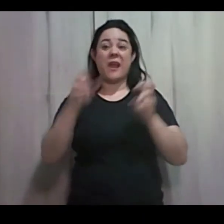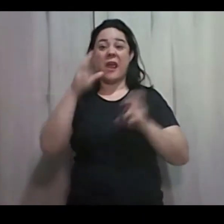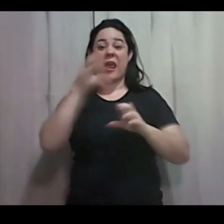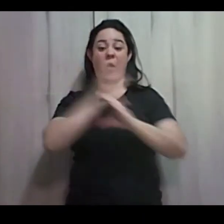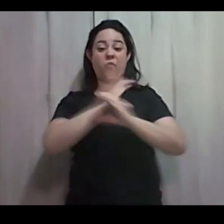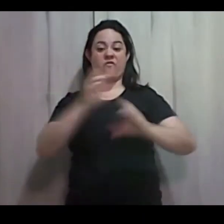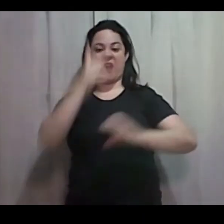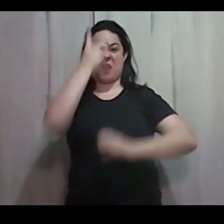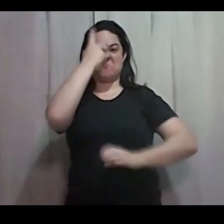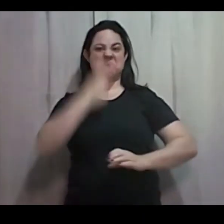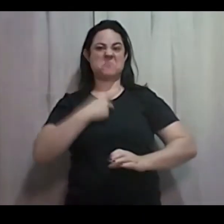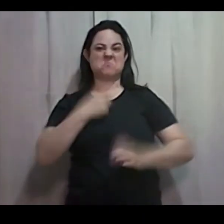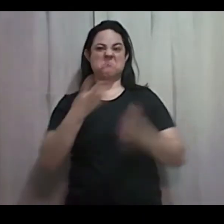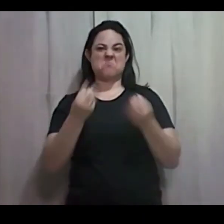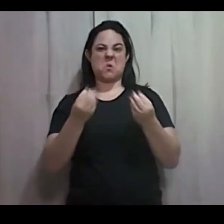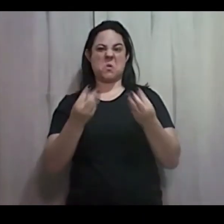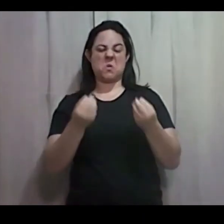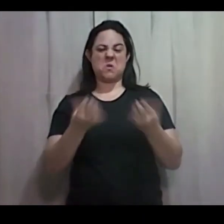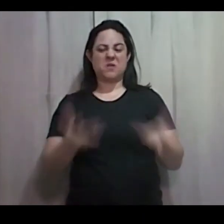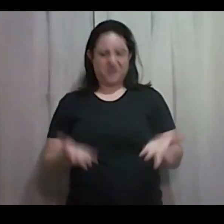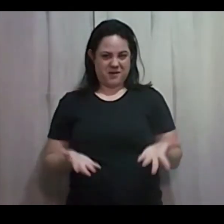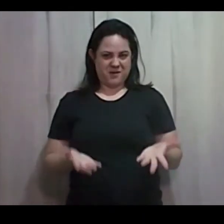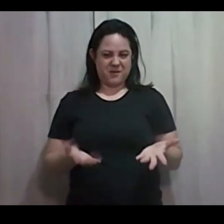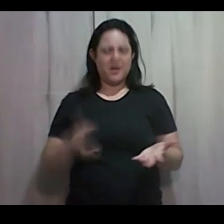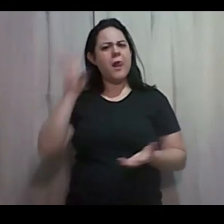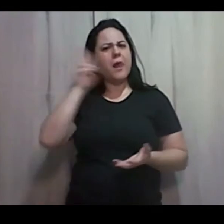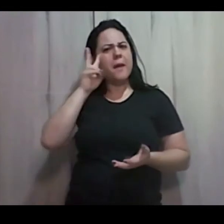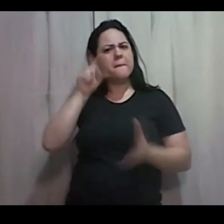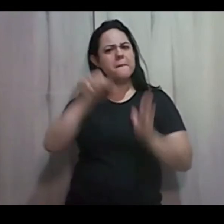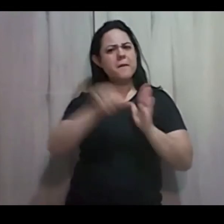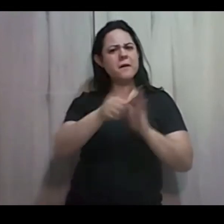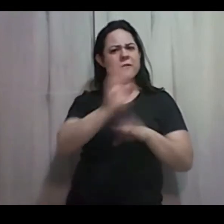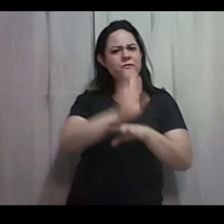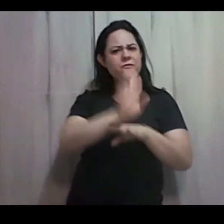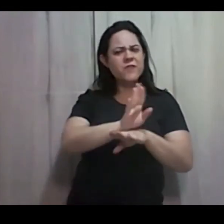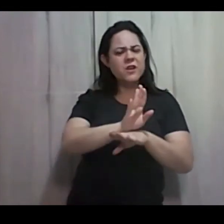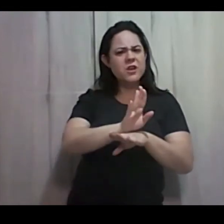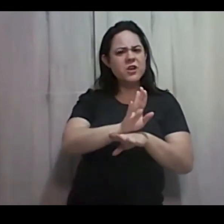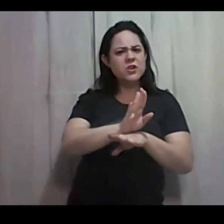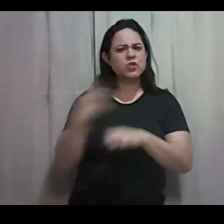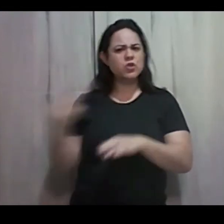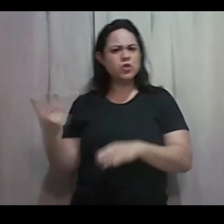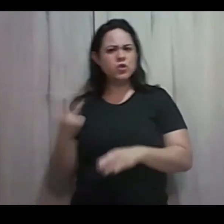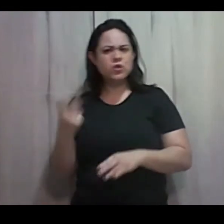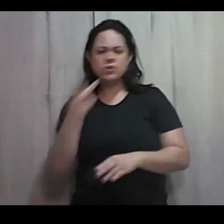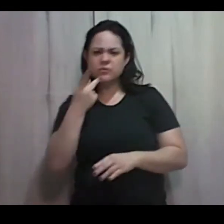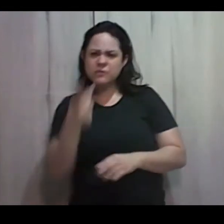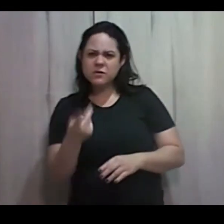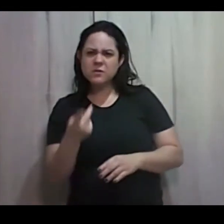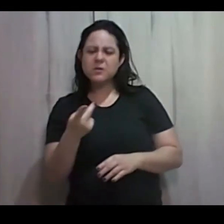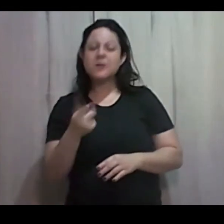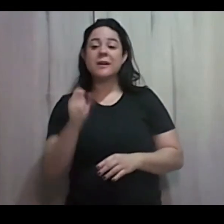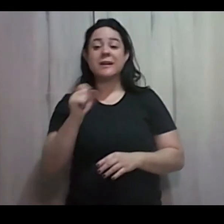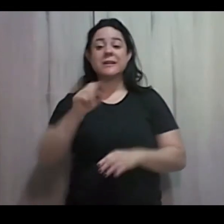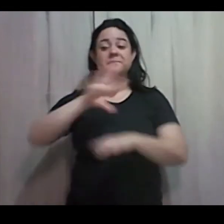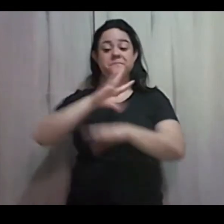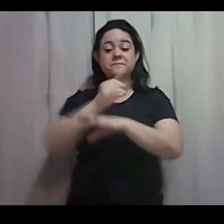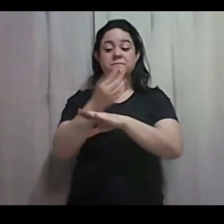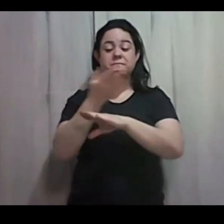Você lembra Que no primeiro vídeo Eu e a Daniele Dissemos pra você Que Sardes foi uma cidade Poderosa